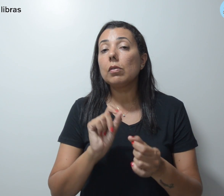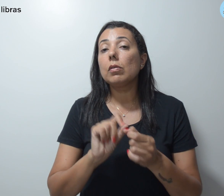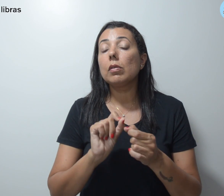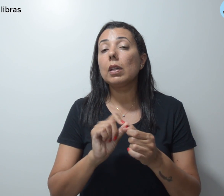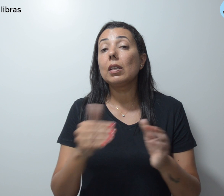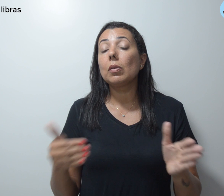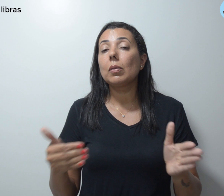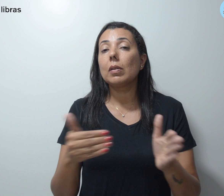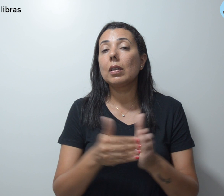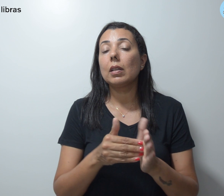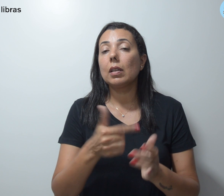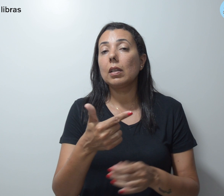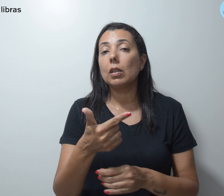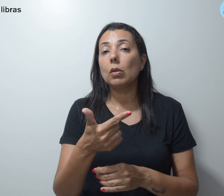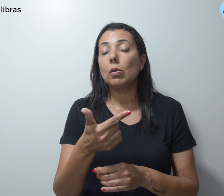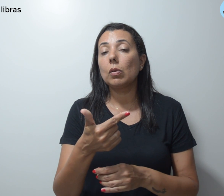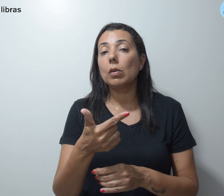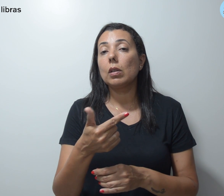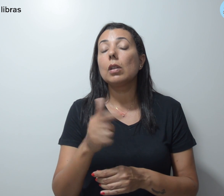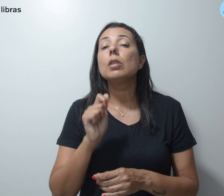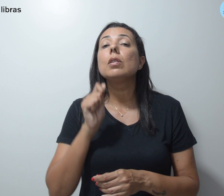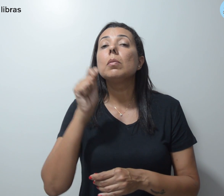até 2 de abril de 2022.